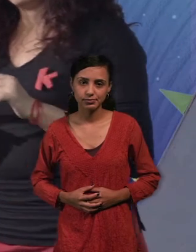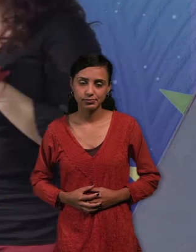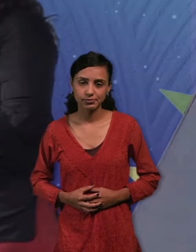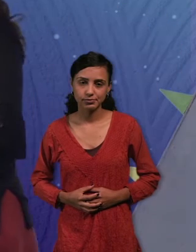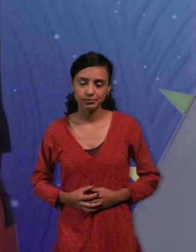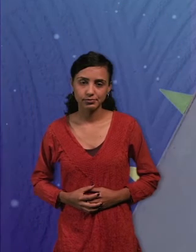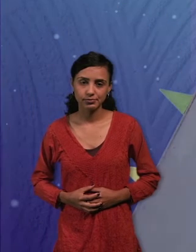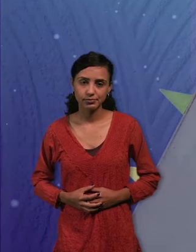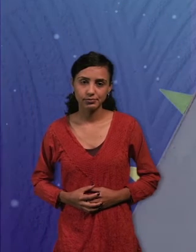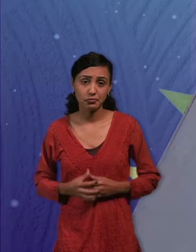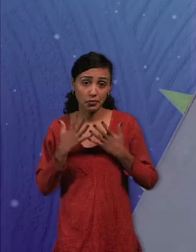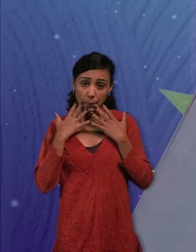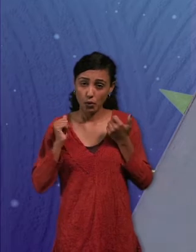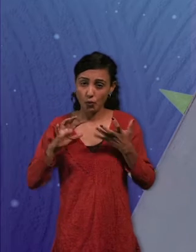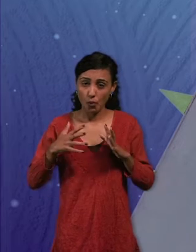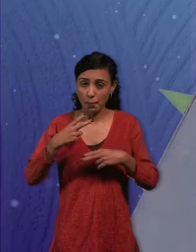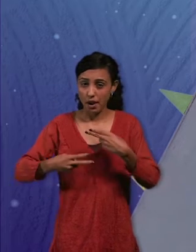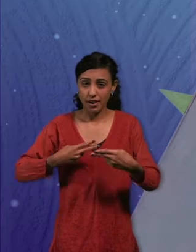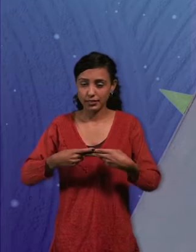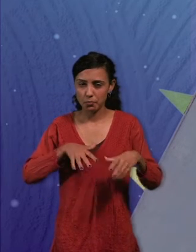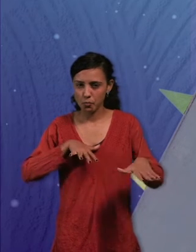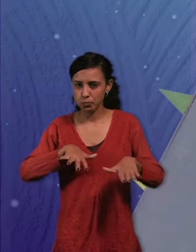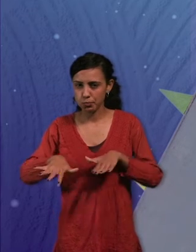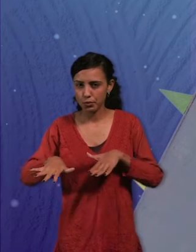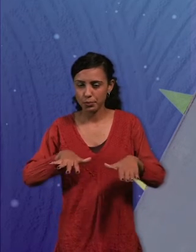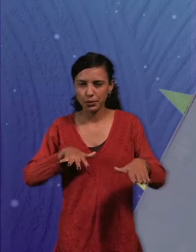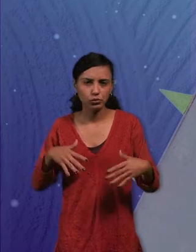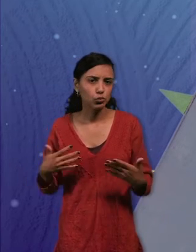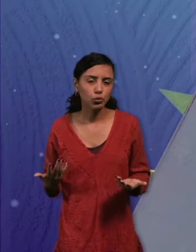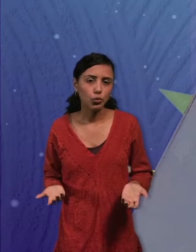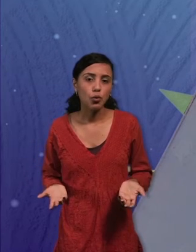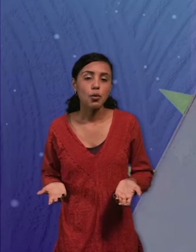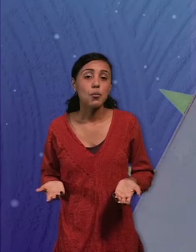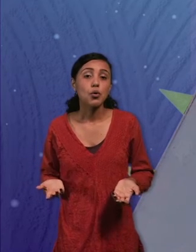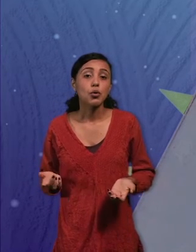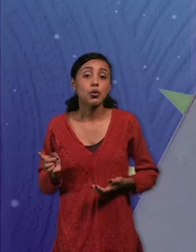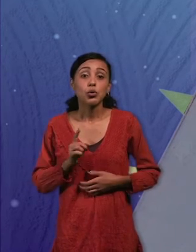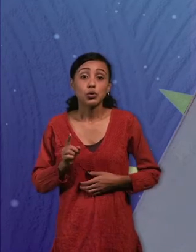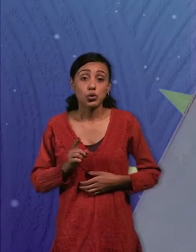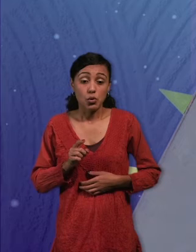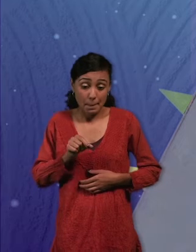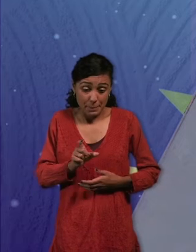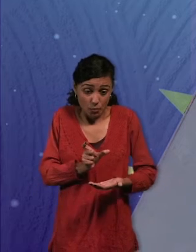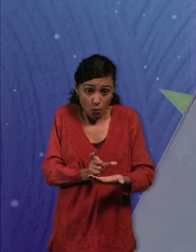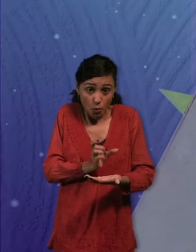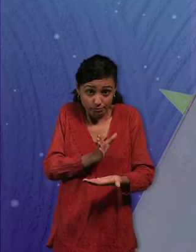La mejor forma de hacer este desplazamiento es sin levantar el cubo del área. Porque cuando lo